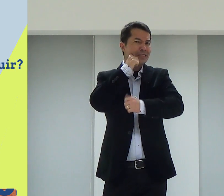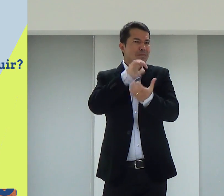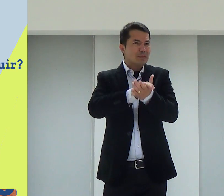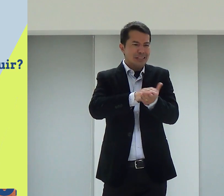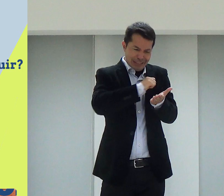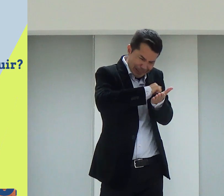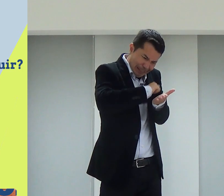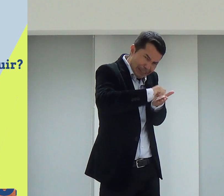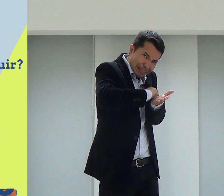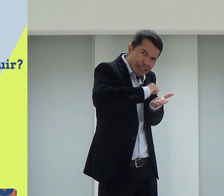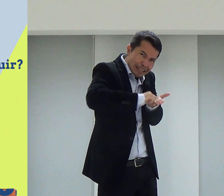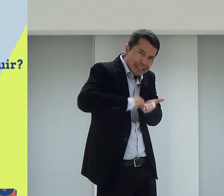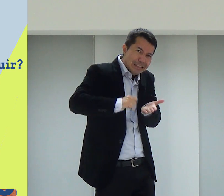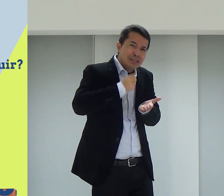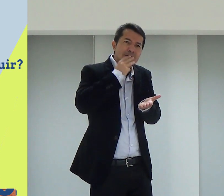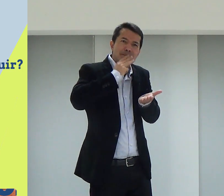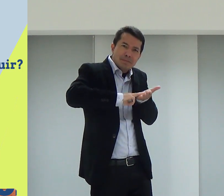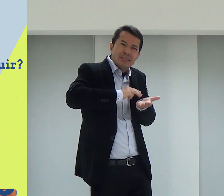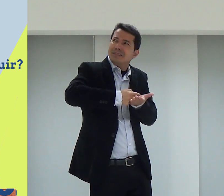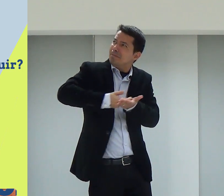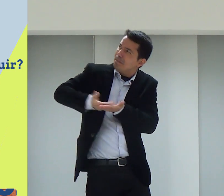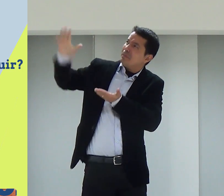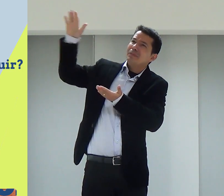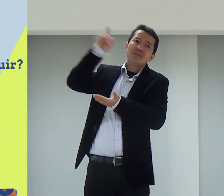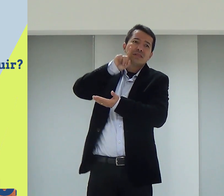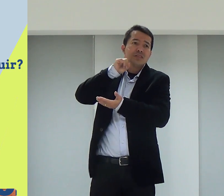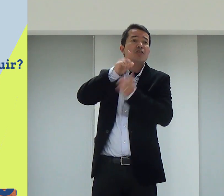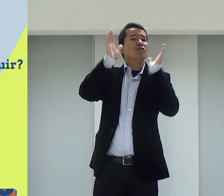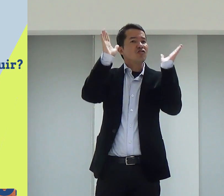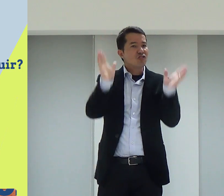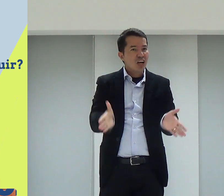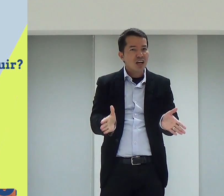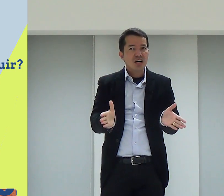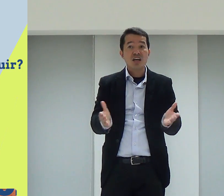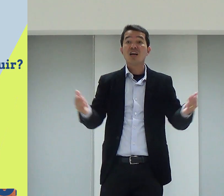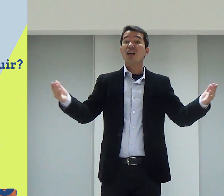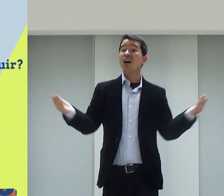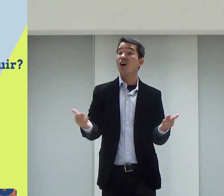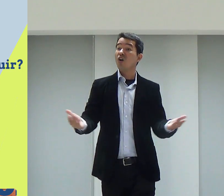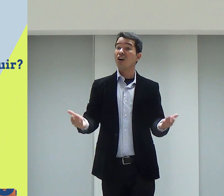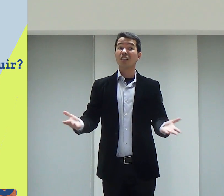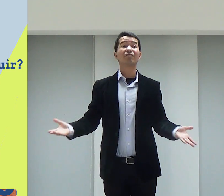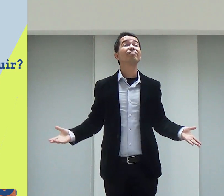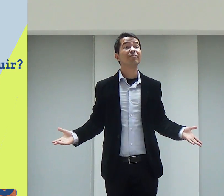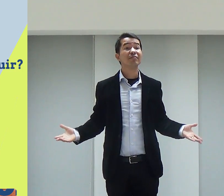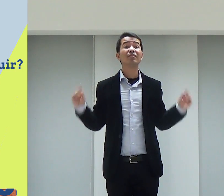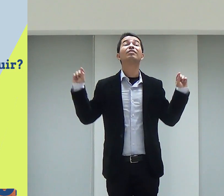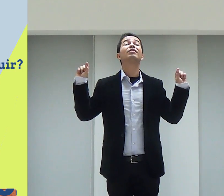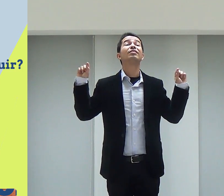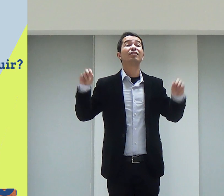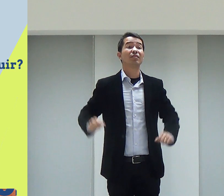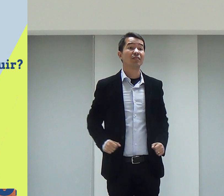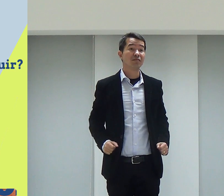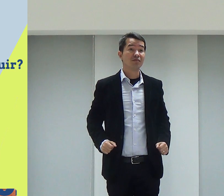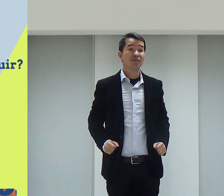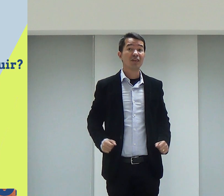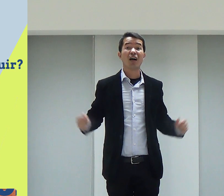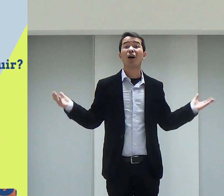O Meryl também, que teve coragem de escrever as cartas e mandar lá para os Estados Unidos. E agora? Quem tem que trabalhar?